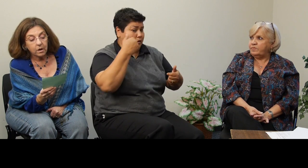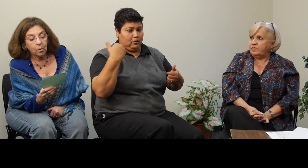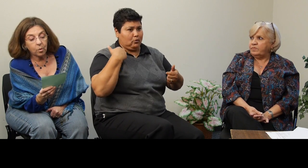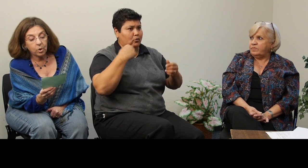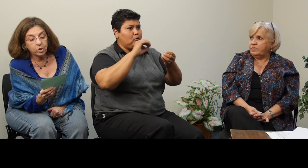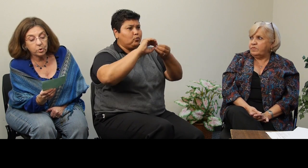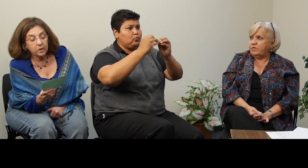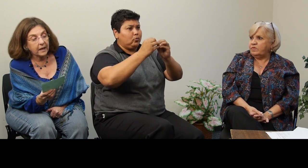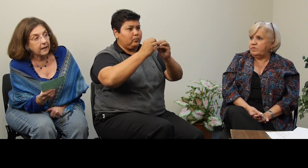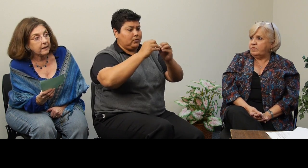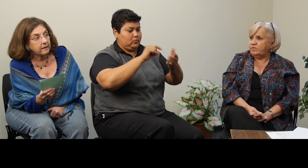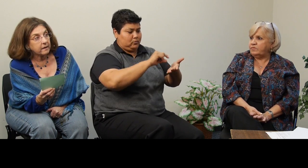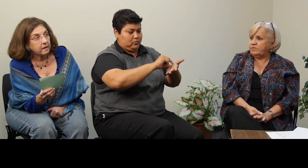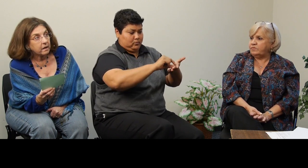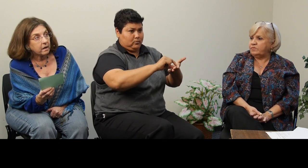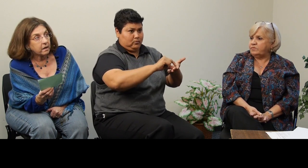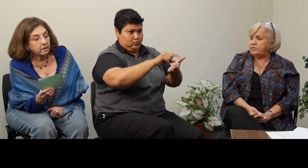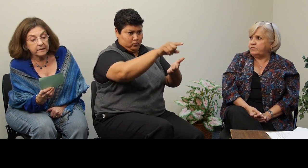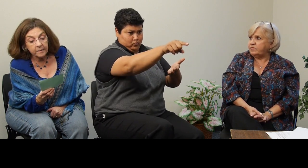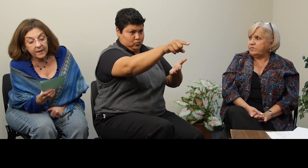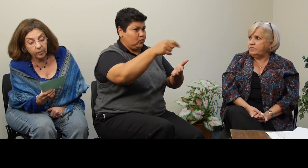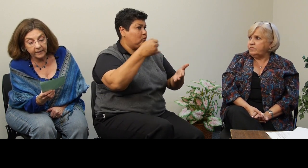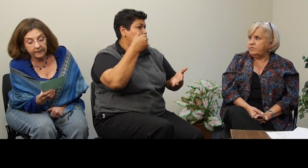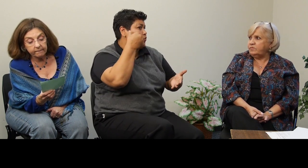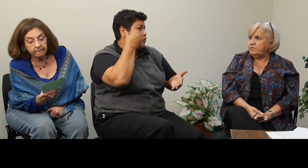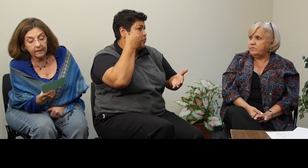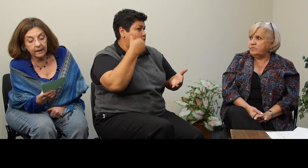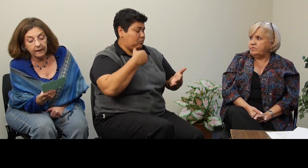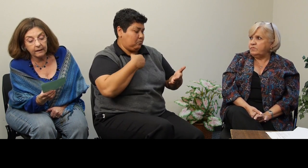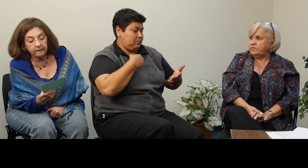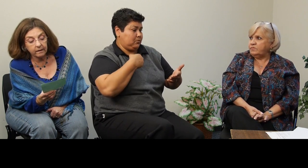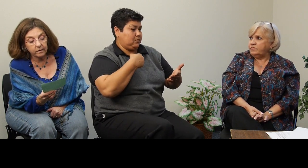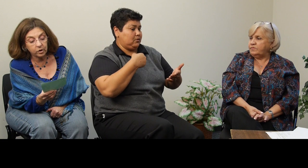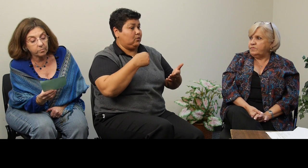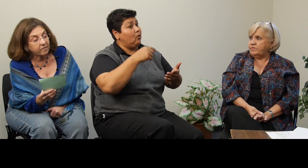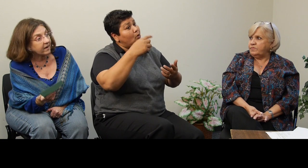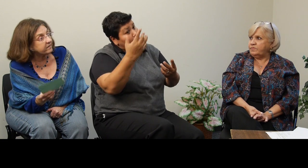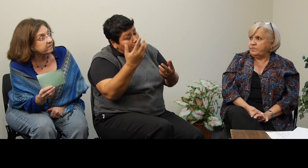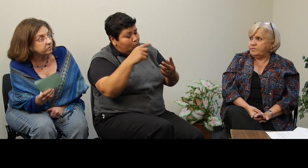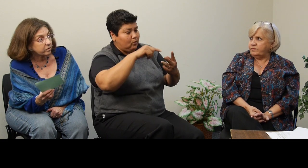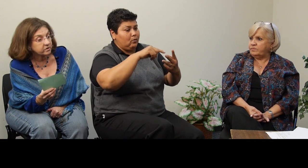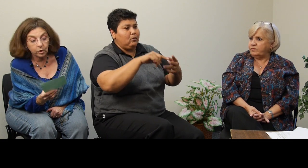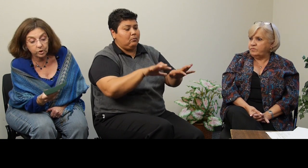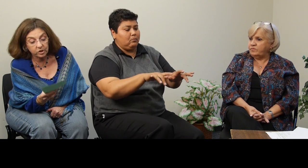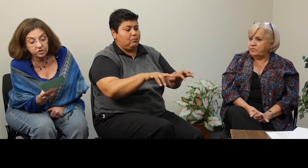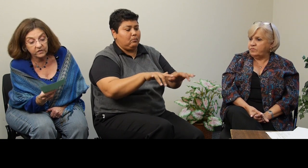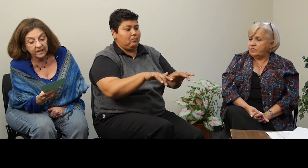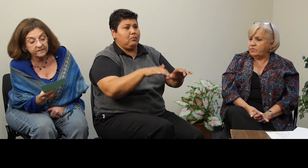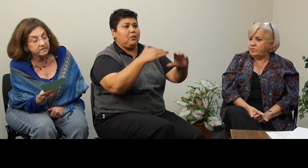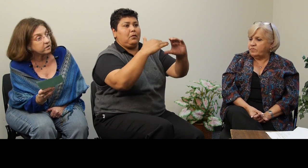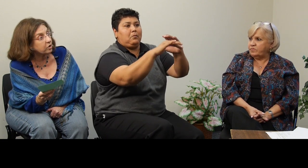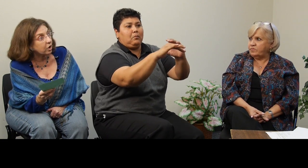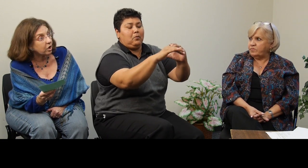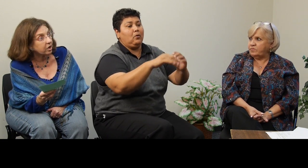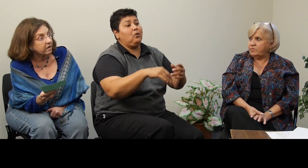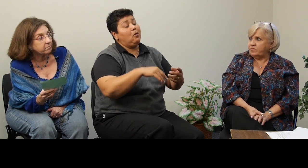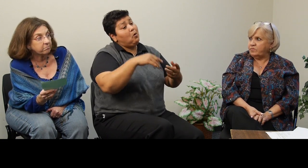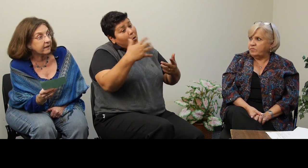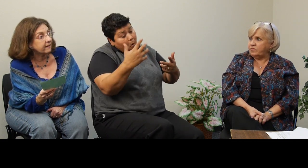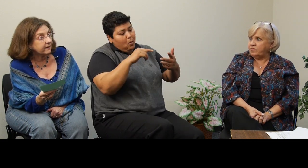or you can email me, and you can provide service, or you can just fill out this little card and mail